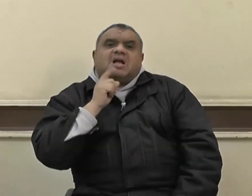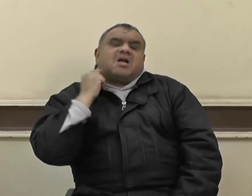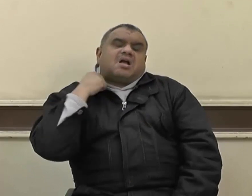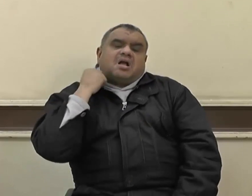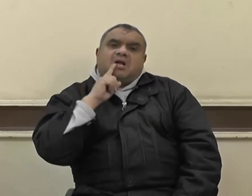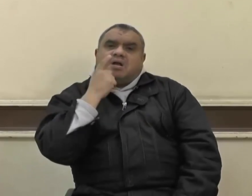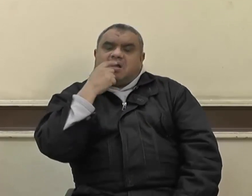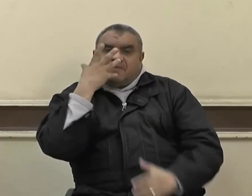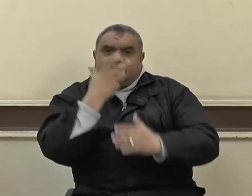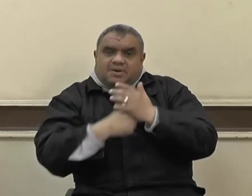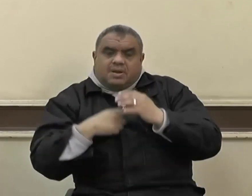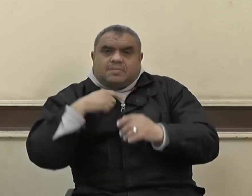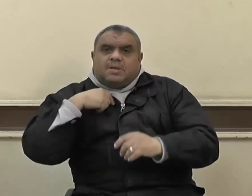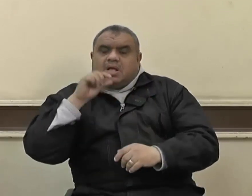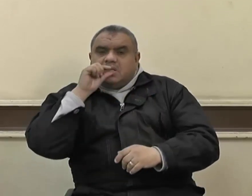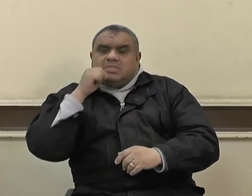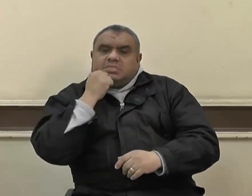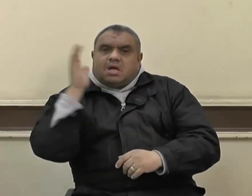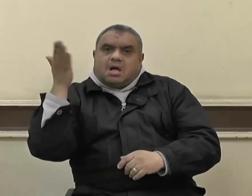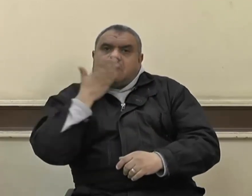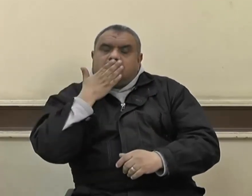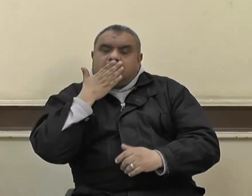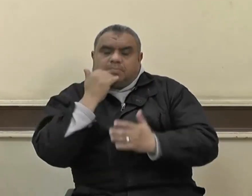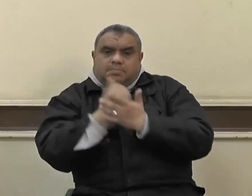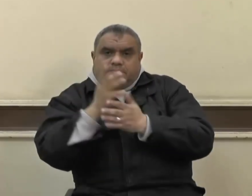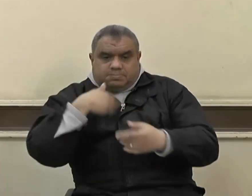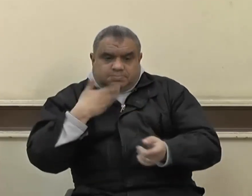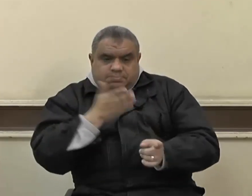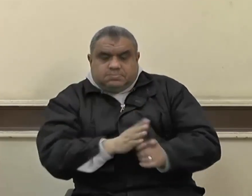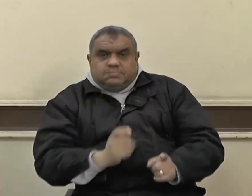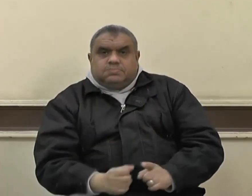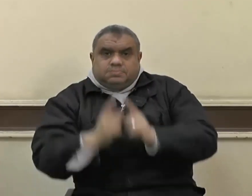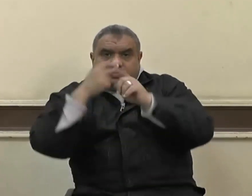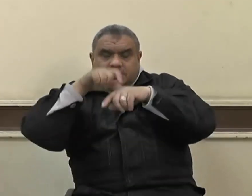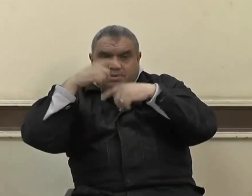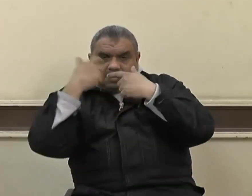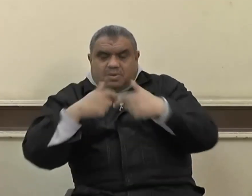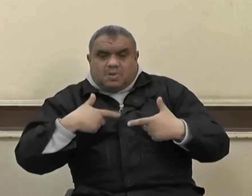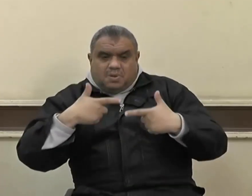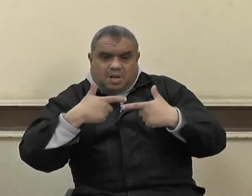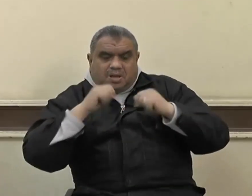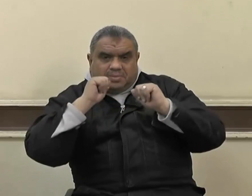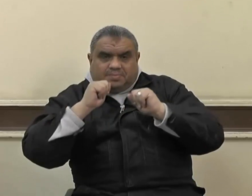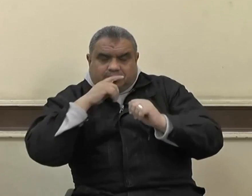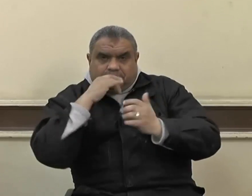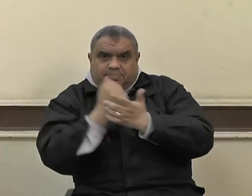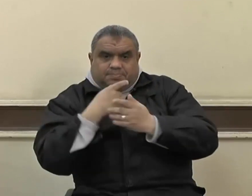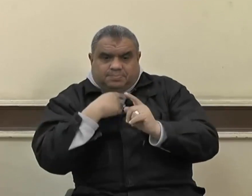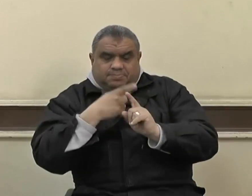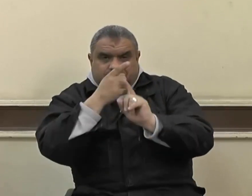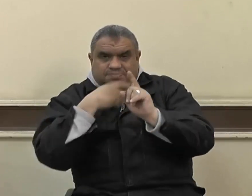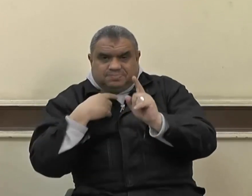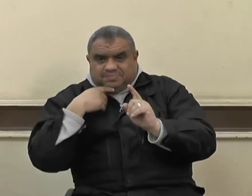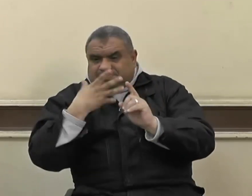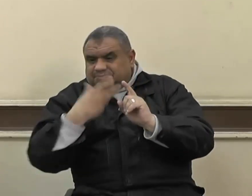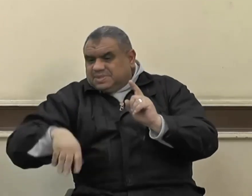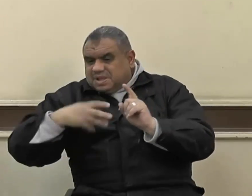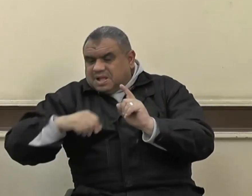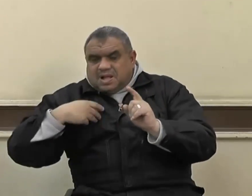وعلى آله وصحبه أجمعين ومن تبعهم بإحسان إلى يوم الدين إخوة الإسلام